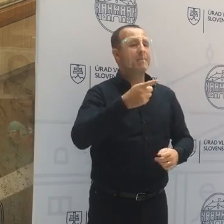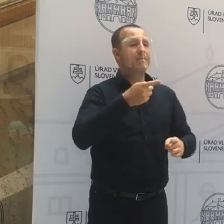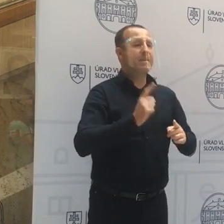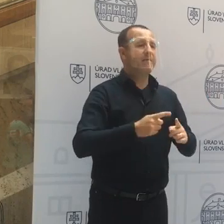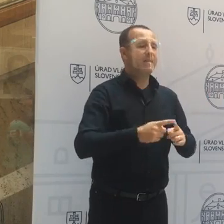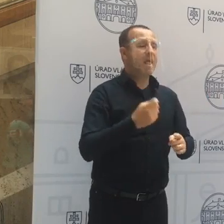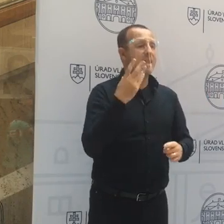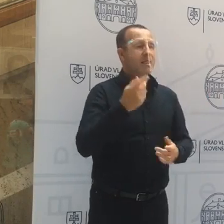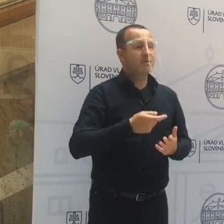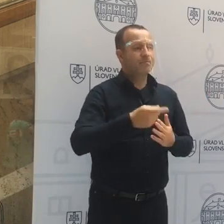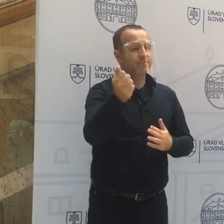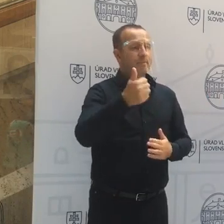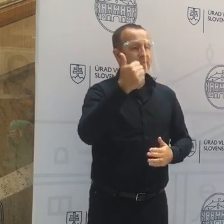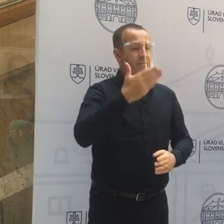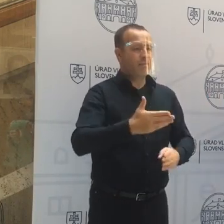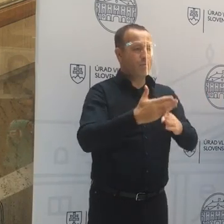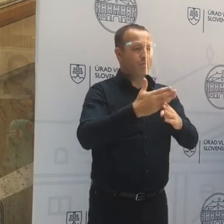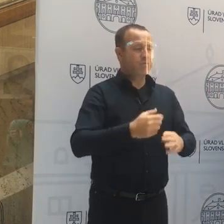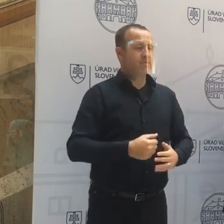keď vyplácame prvú pomoc.